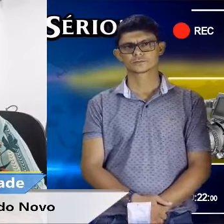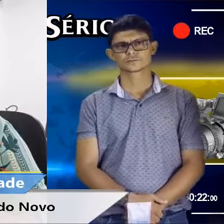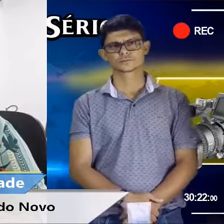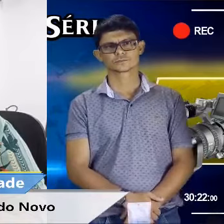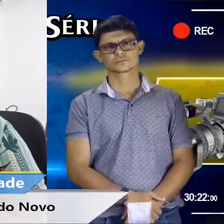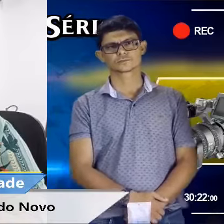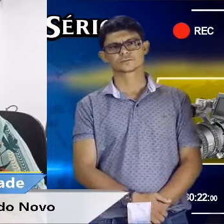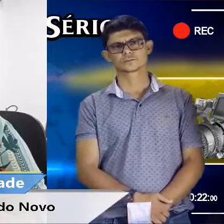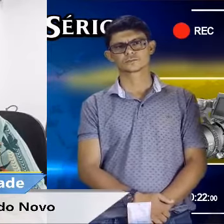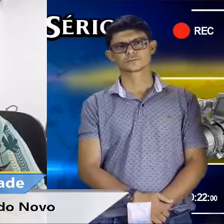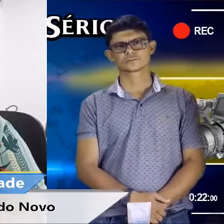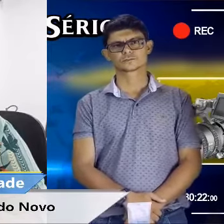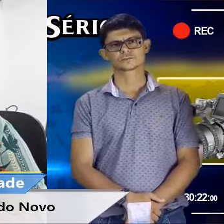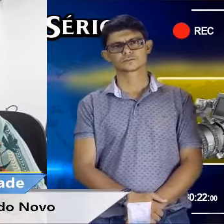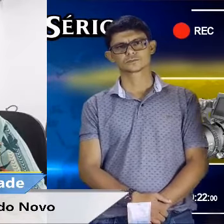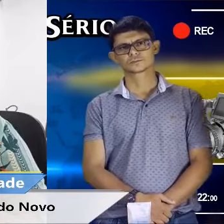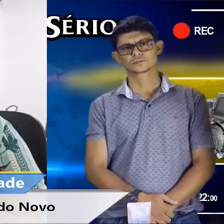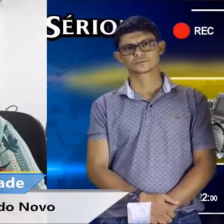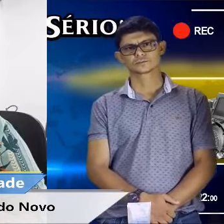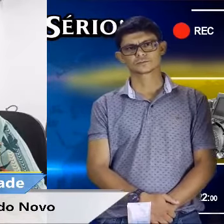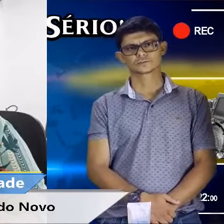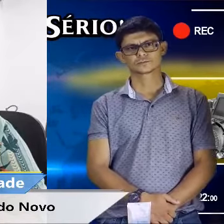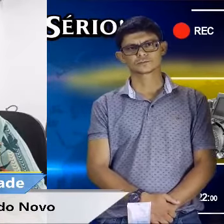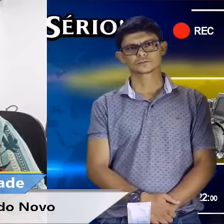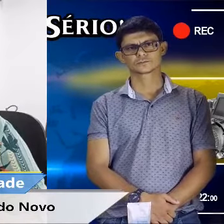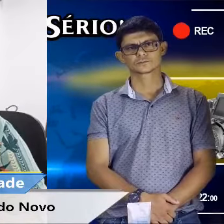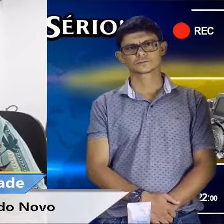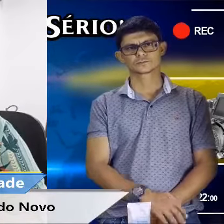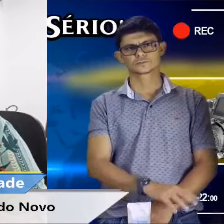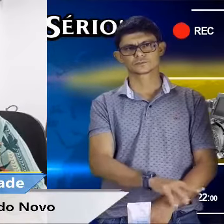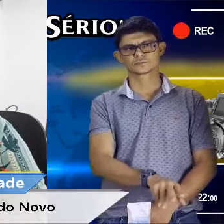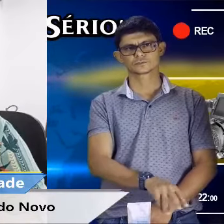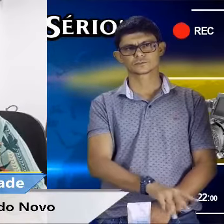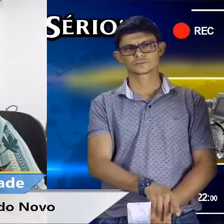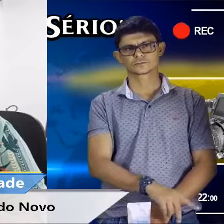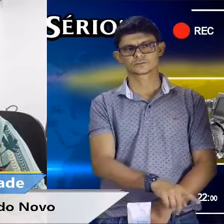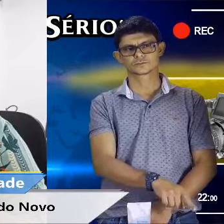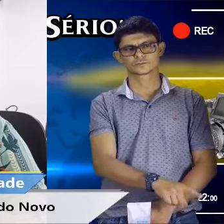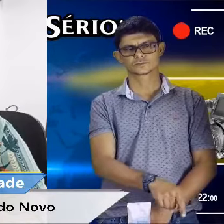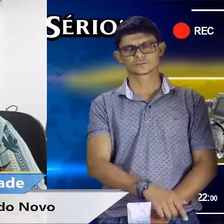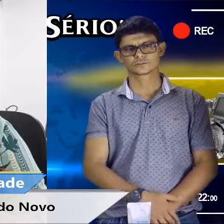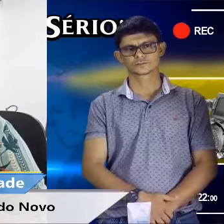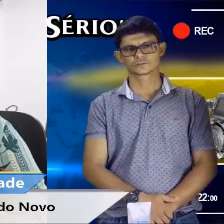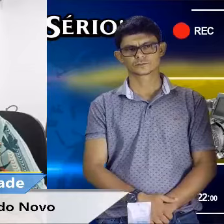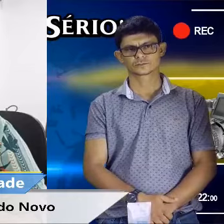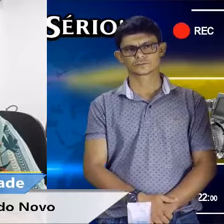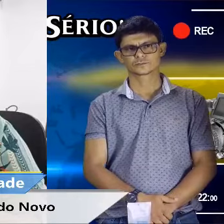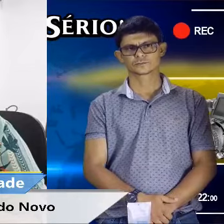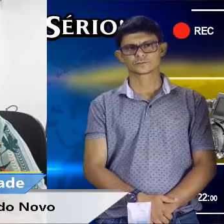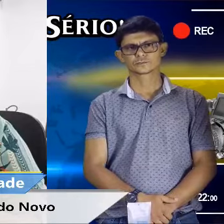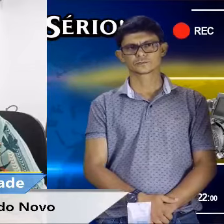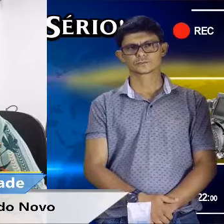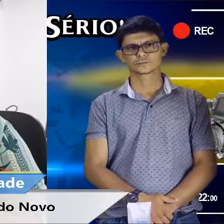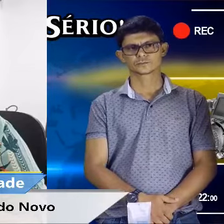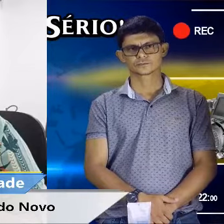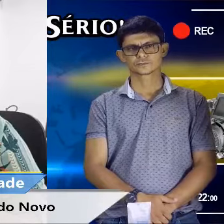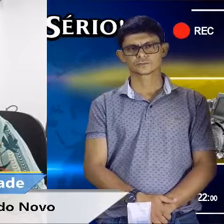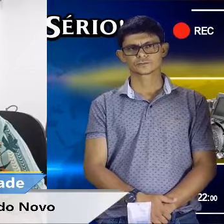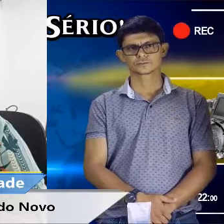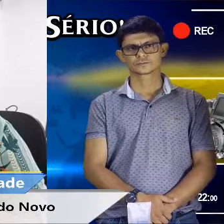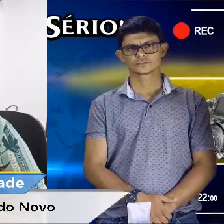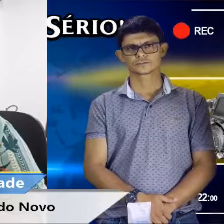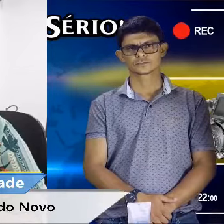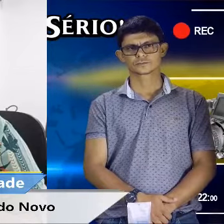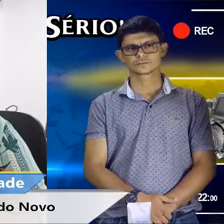pequeno, a rodovia é grande, não está finalizada, né? É toda